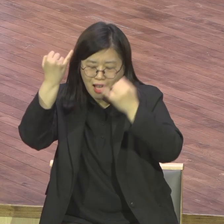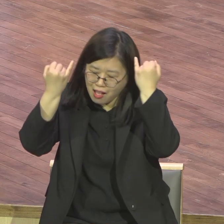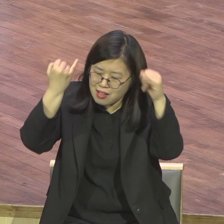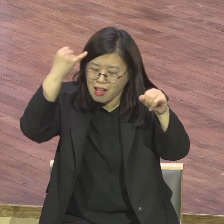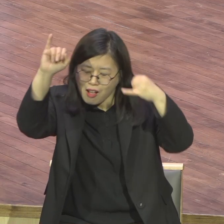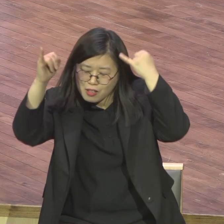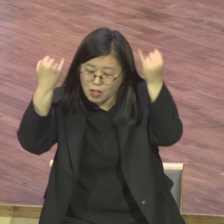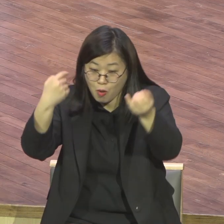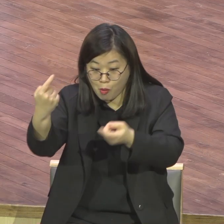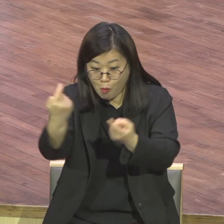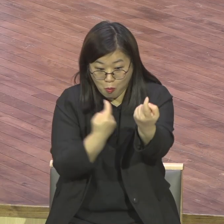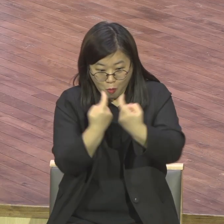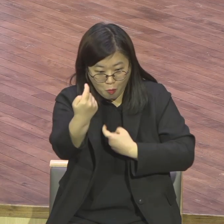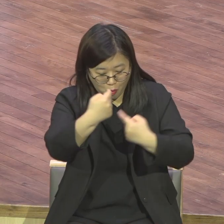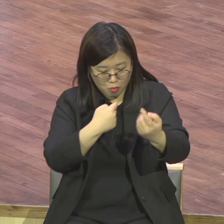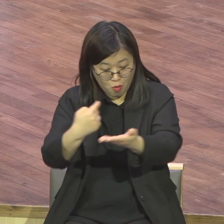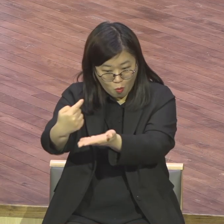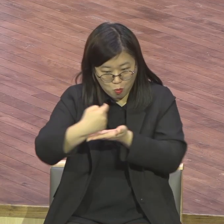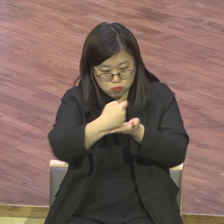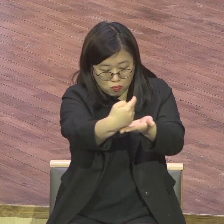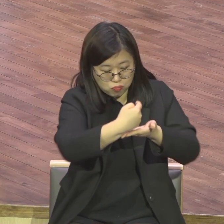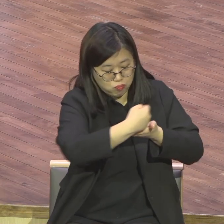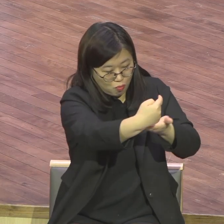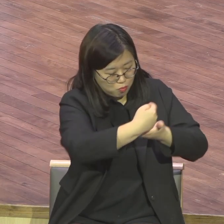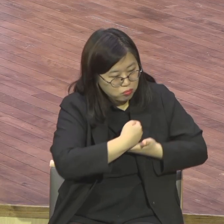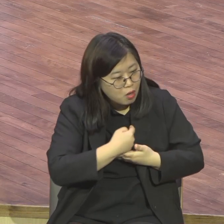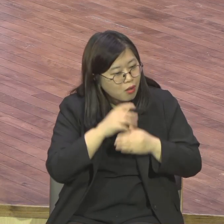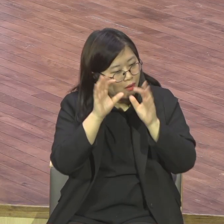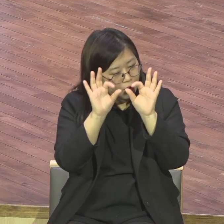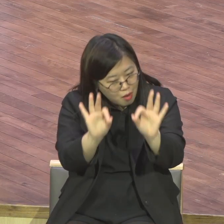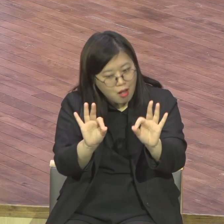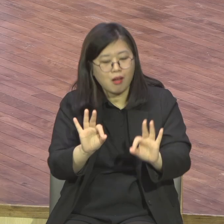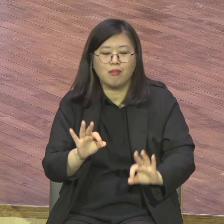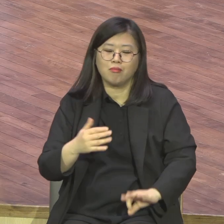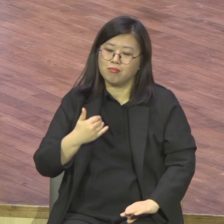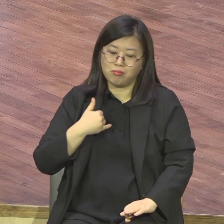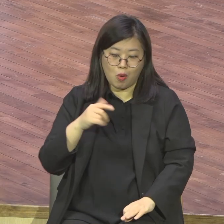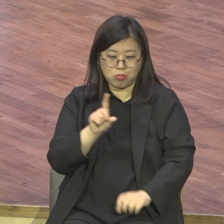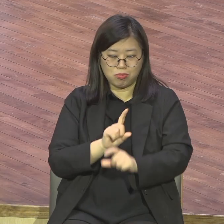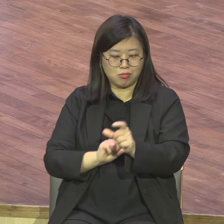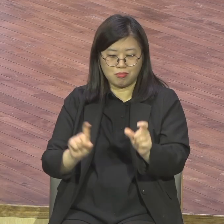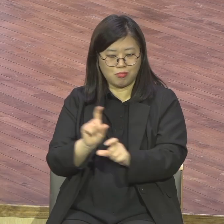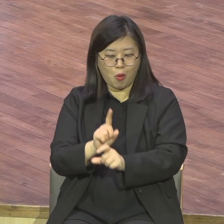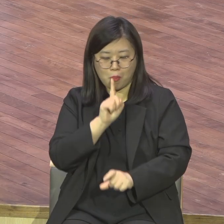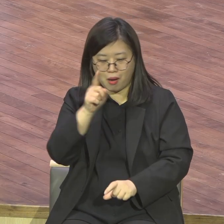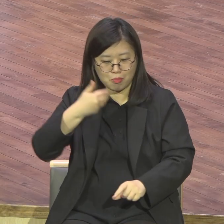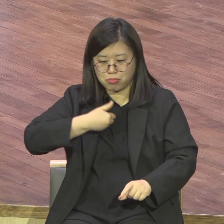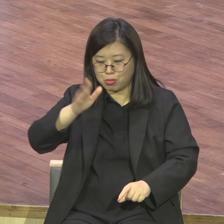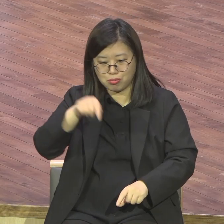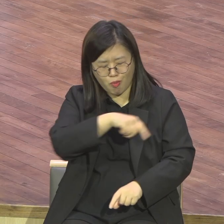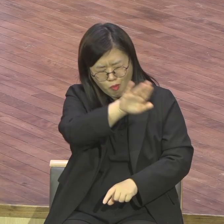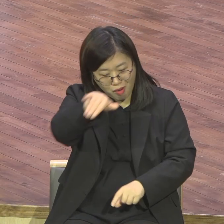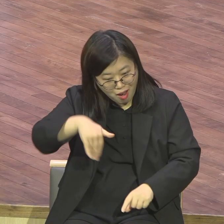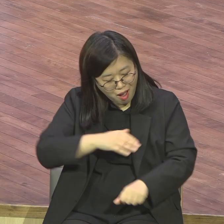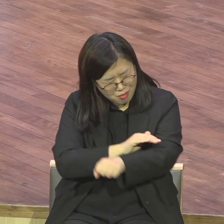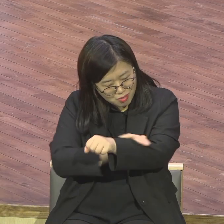이끌어 가야 돼 이끌어 가야 돼. 장이 있는데 뒤에 사람이 어떻게 할 수가 없어요. 아이고 뭐 어떻게 오바를 할 수 있습니까.